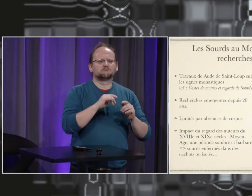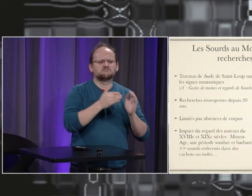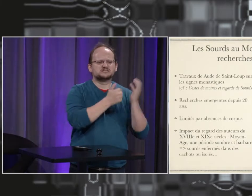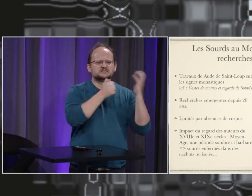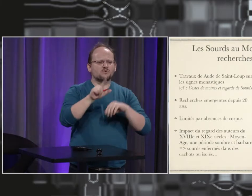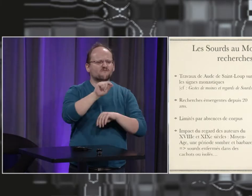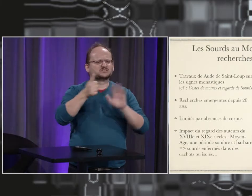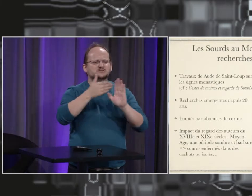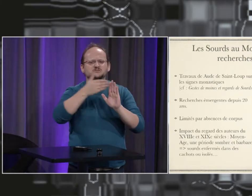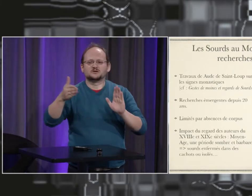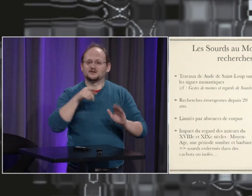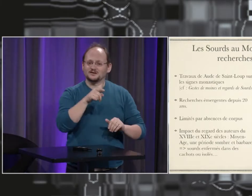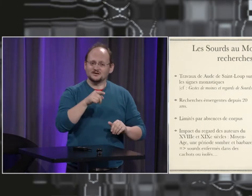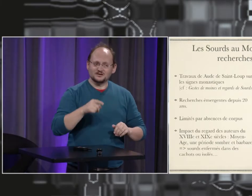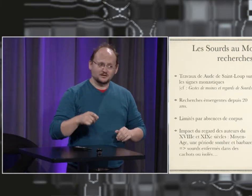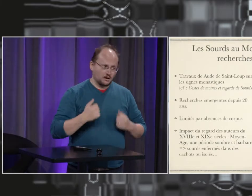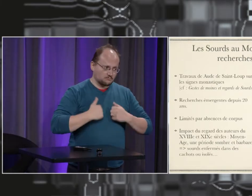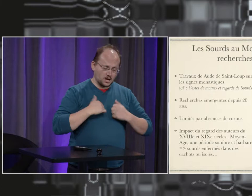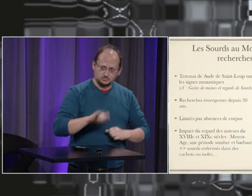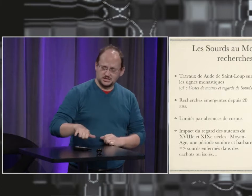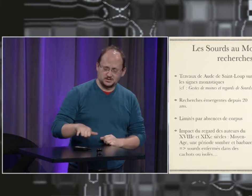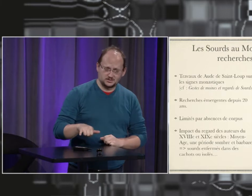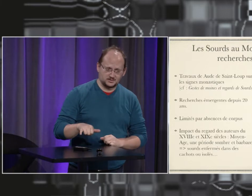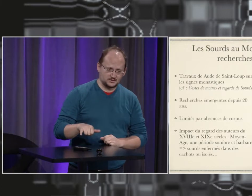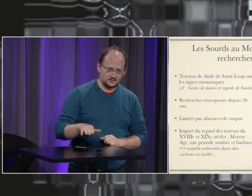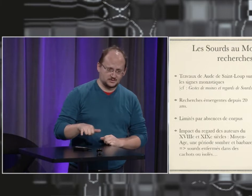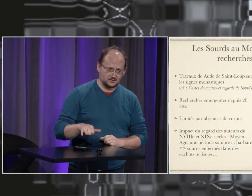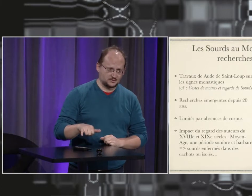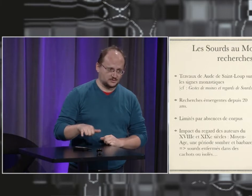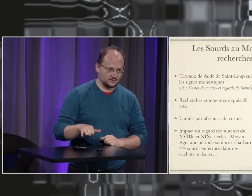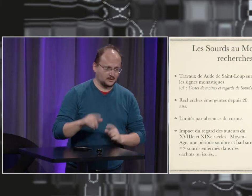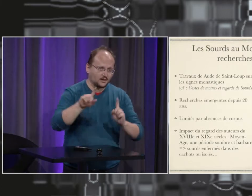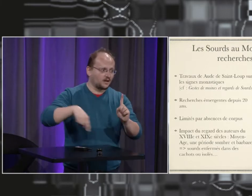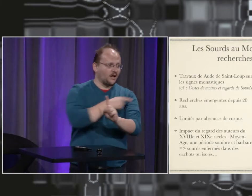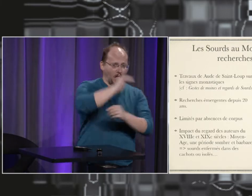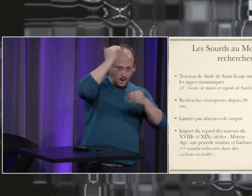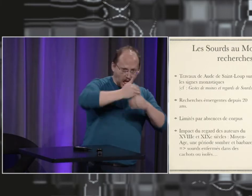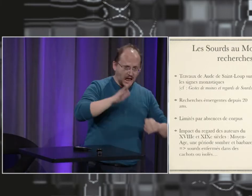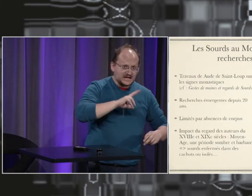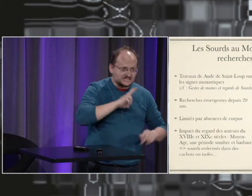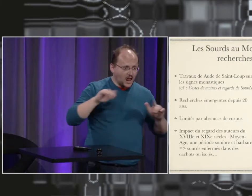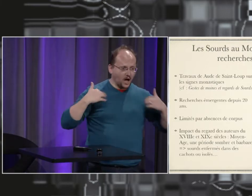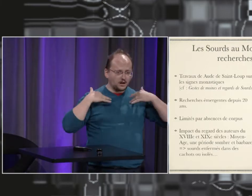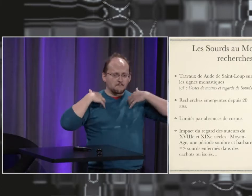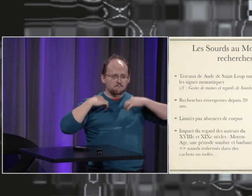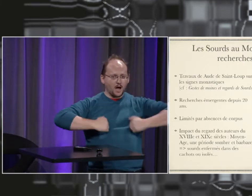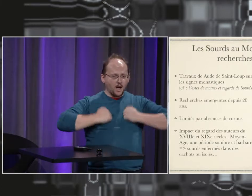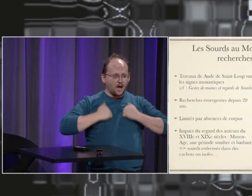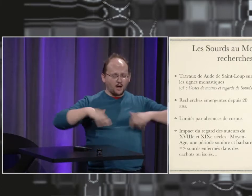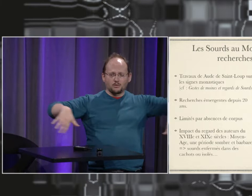si joli, si beau, bien présenté dans les ouvrages, mais en fait, il ne prenait jamais son bain. Alors qu'au Moyen Âge, on prenait